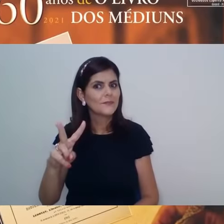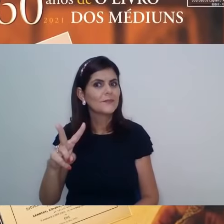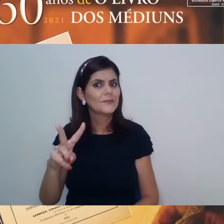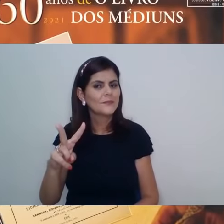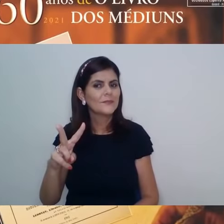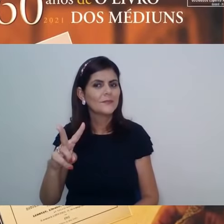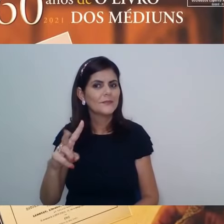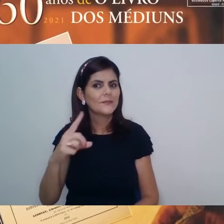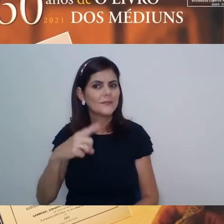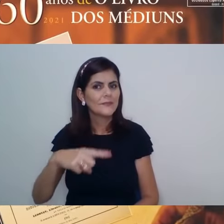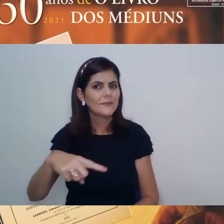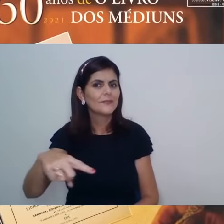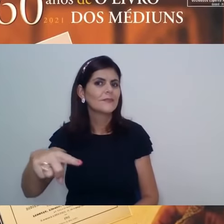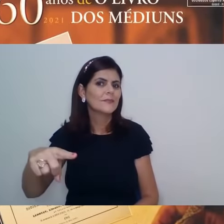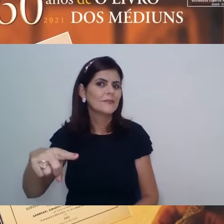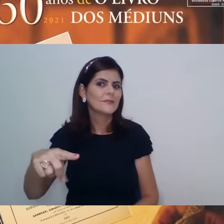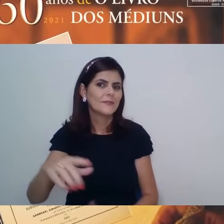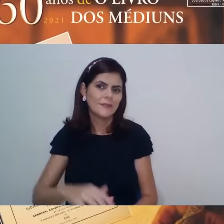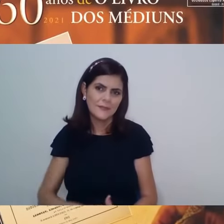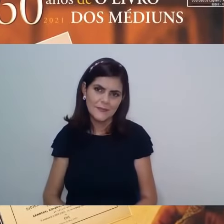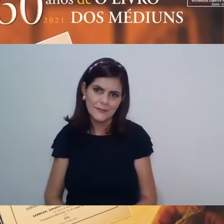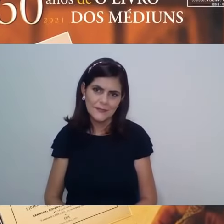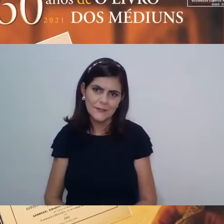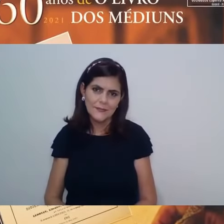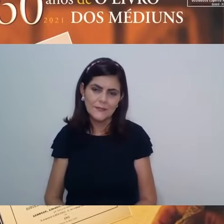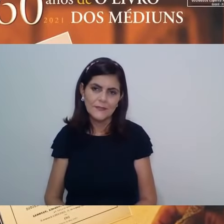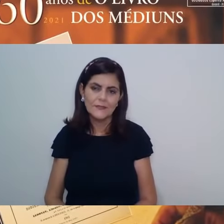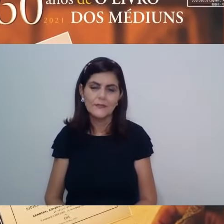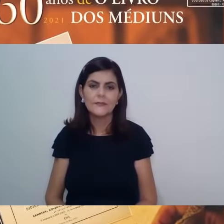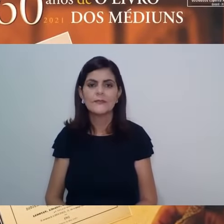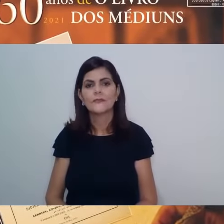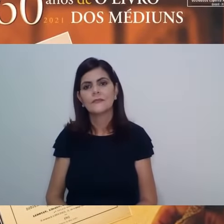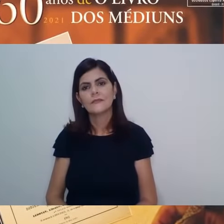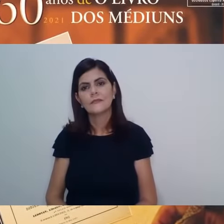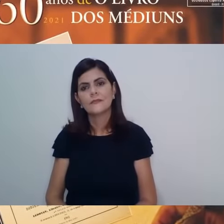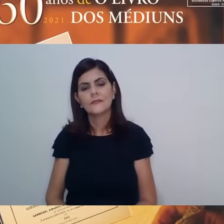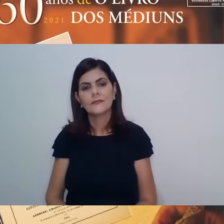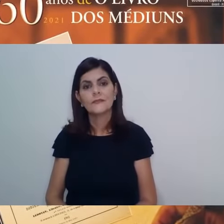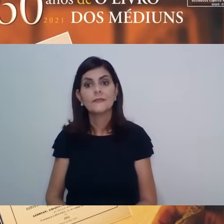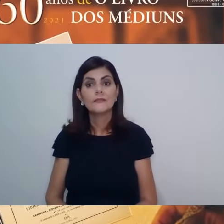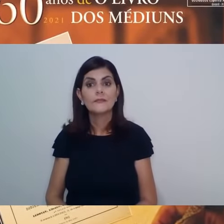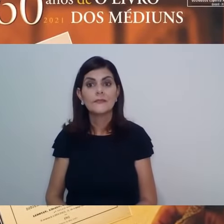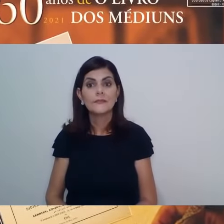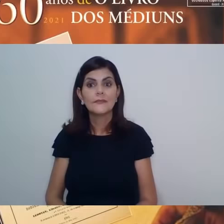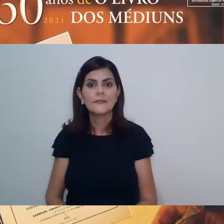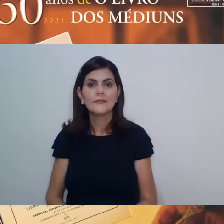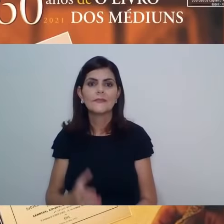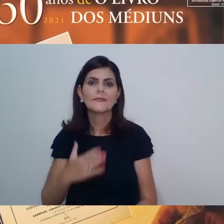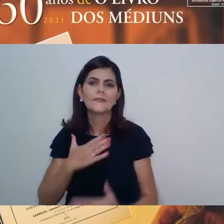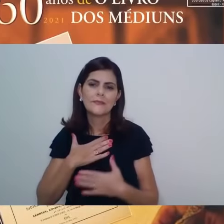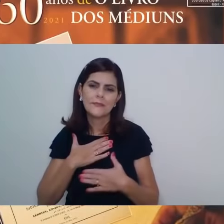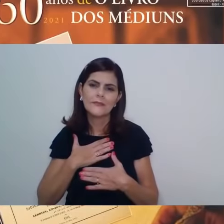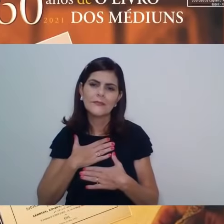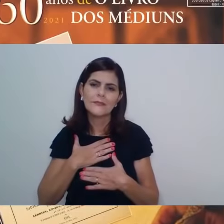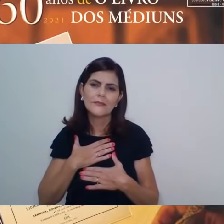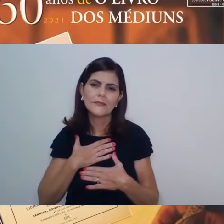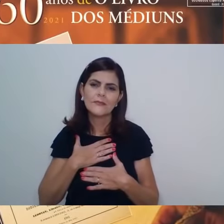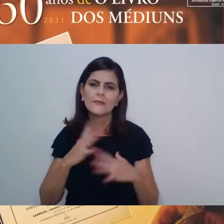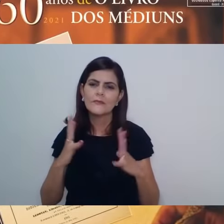visão, como perspectiva que se nos abre. E é assim com muitos de nós, os médiuns,